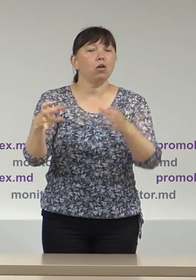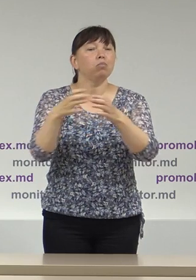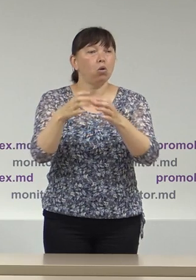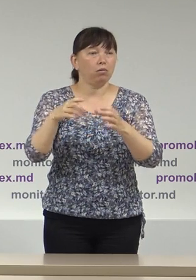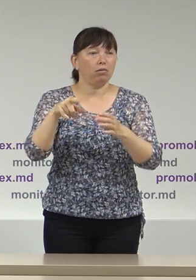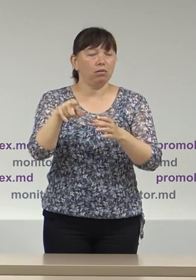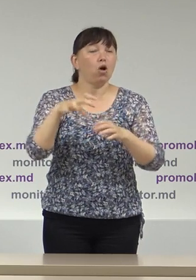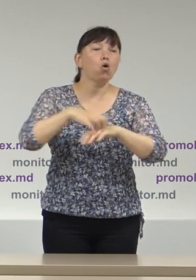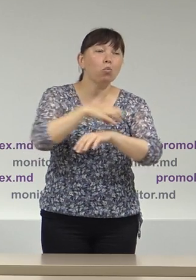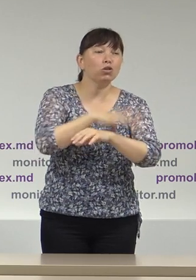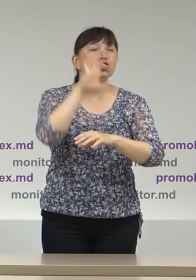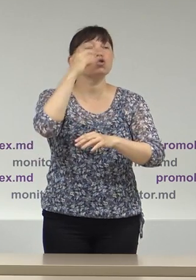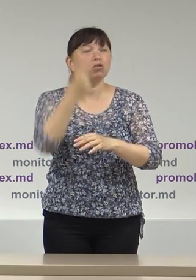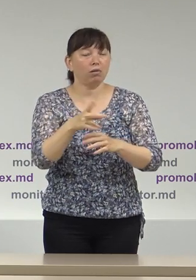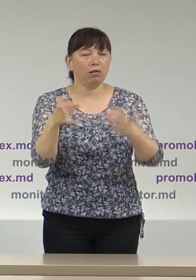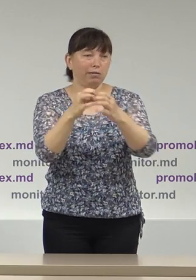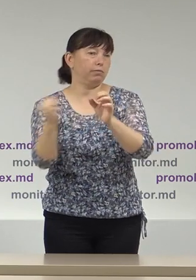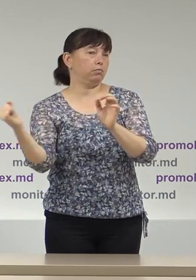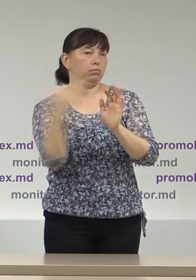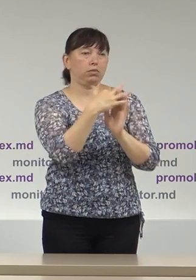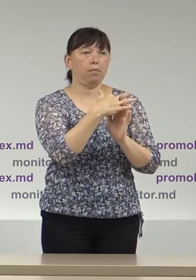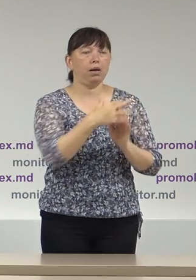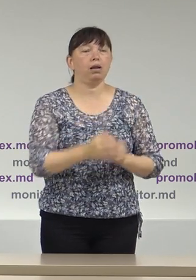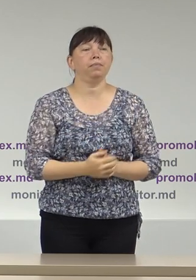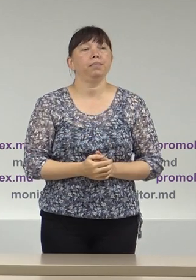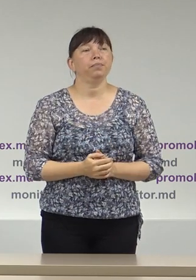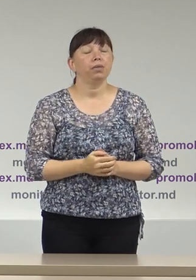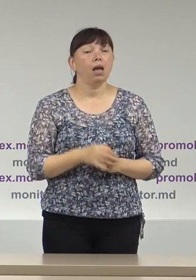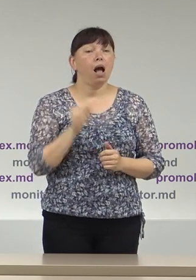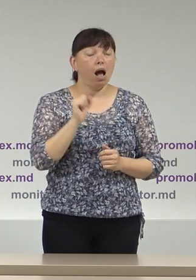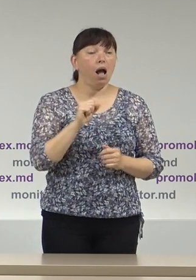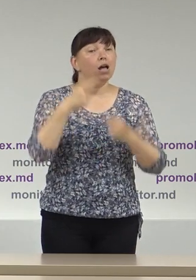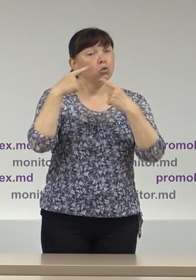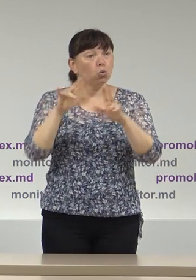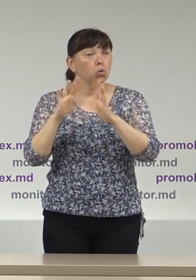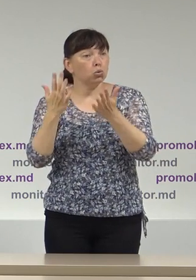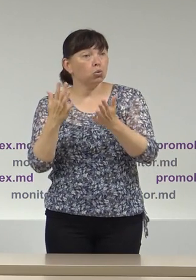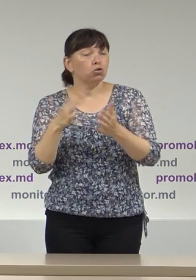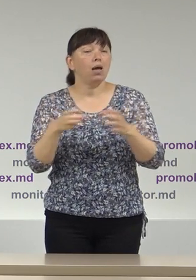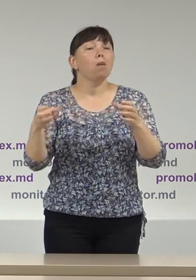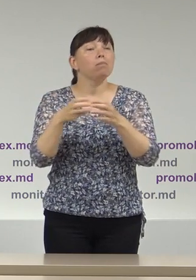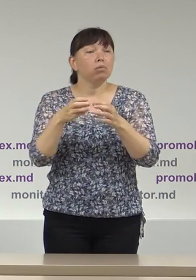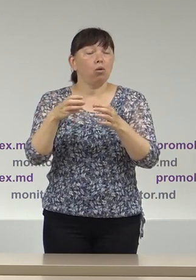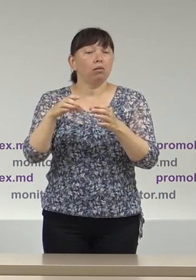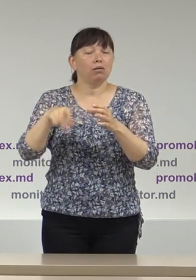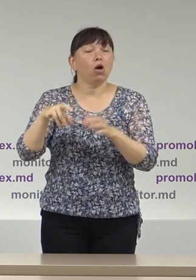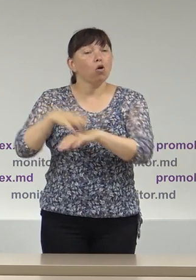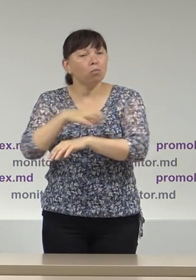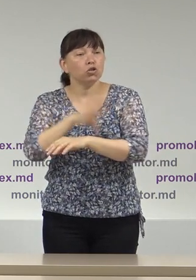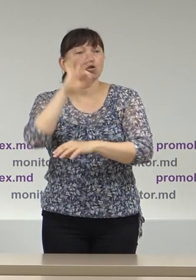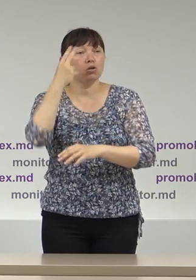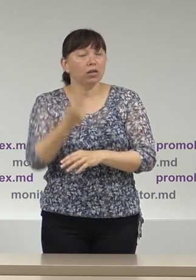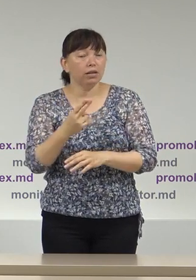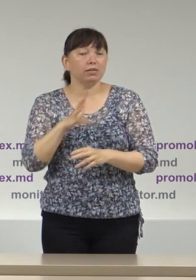electoral al comuniștilor și socialiștilor iar într-un alt caz blocul electoral al comuniștilor și